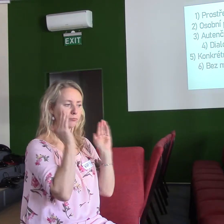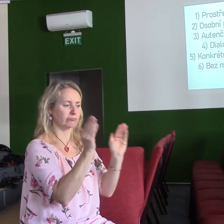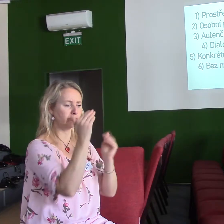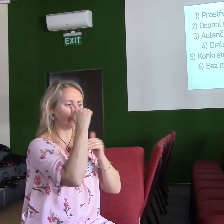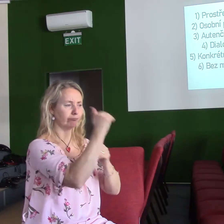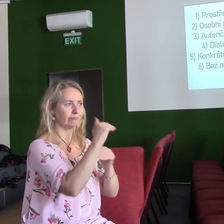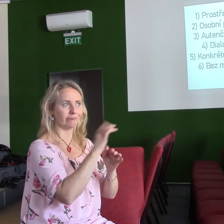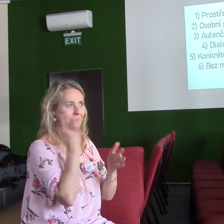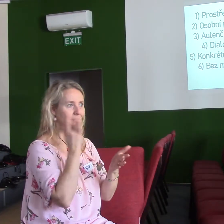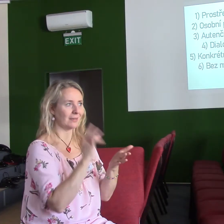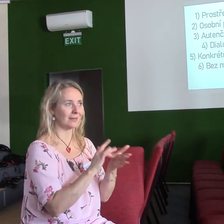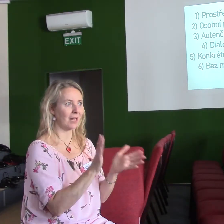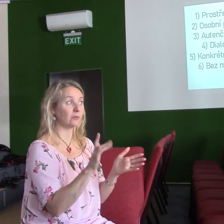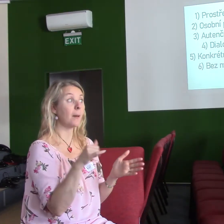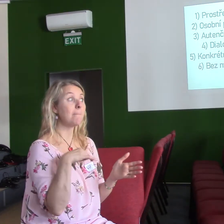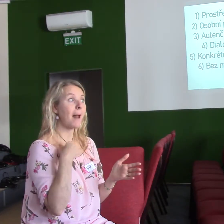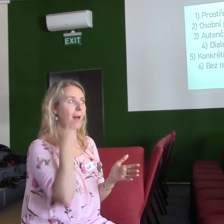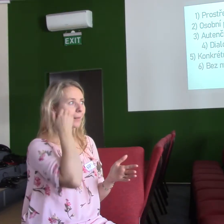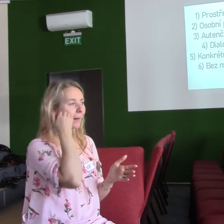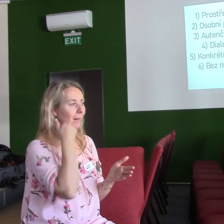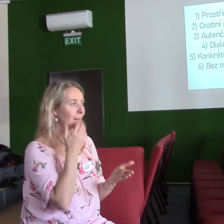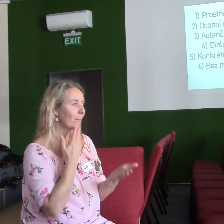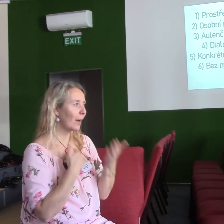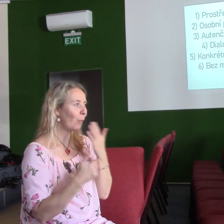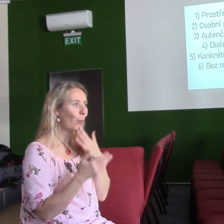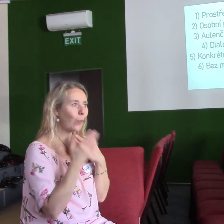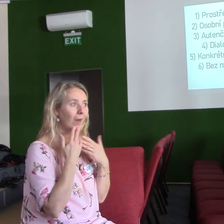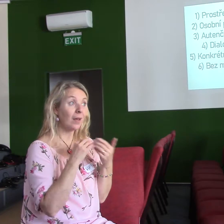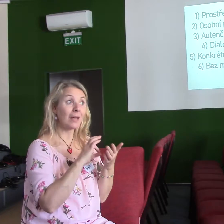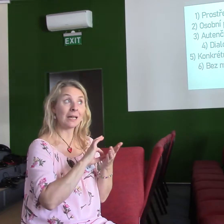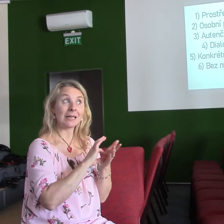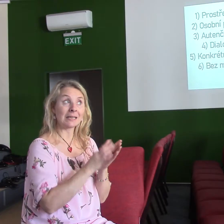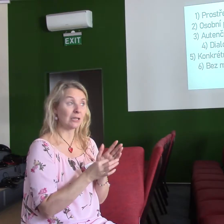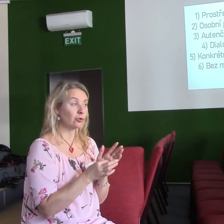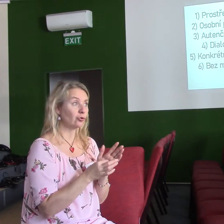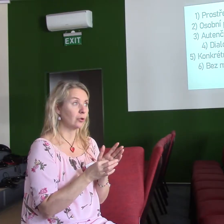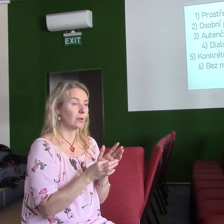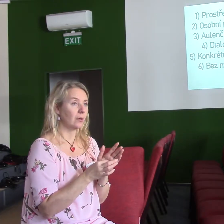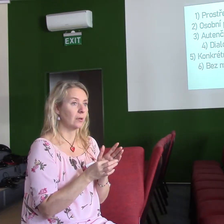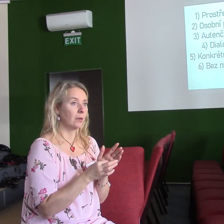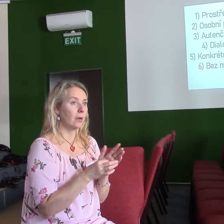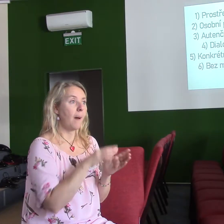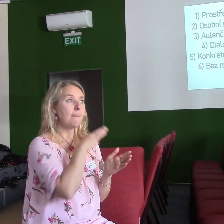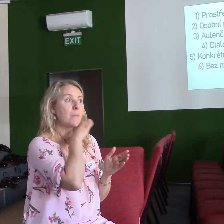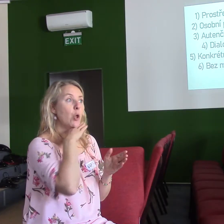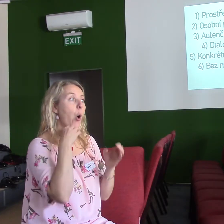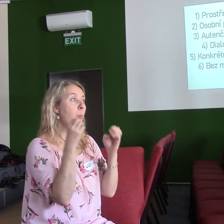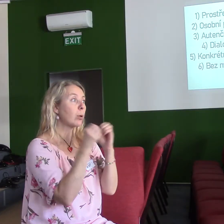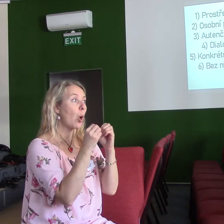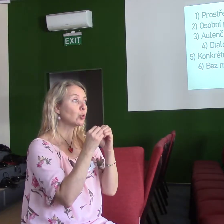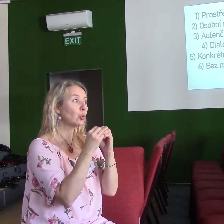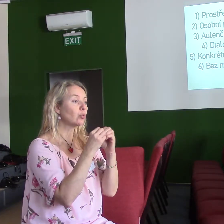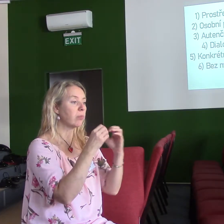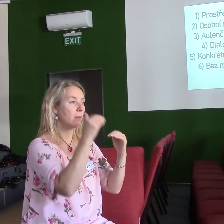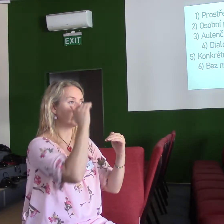A to je jedna z věcí, kterou mladí lidé milují. Když věc, když i na Bohuslužbách se osekají věci,